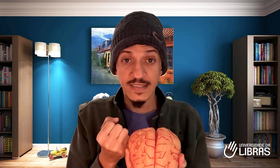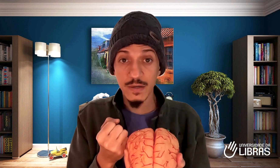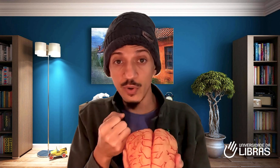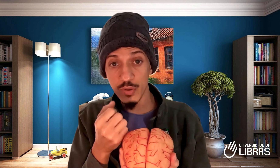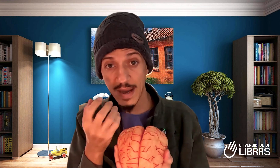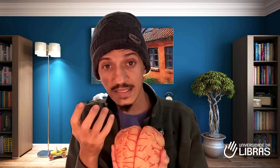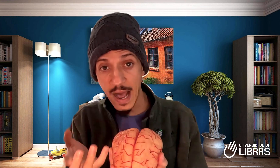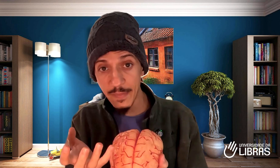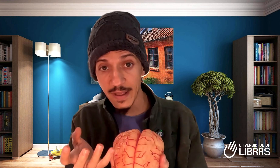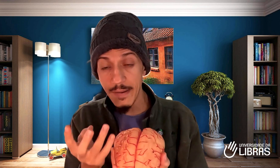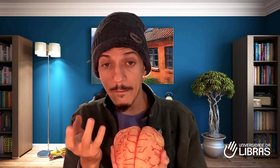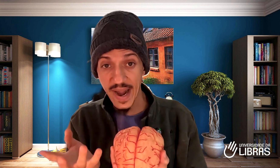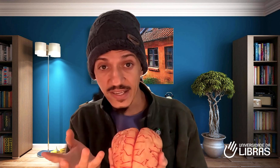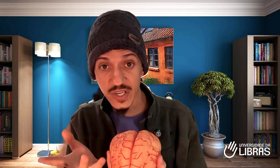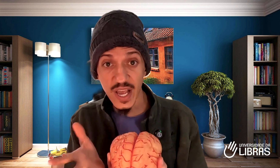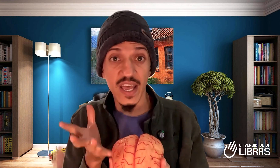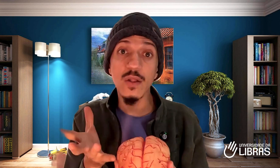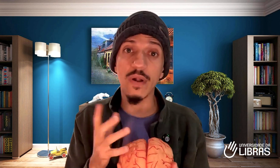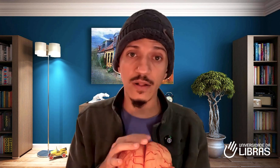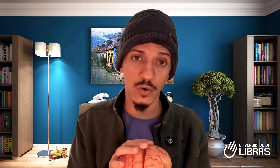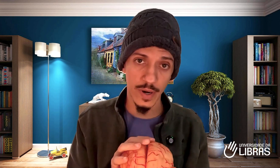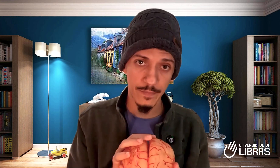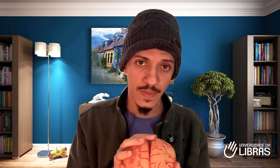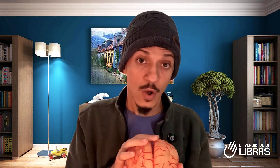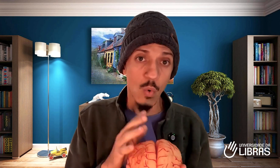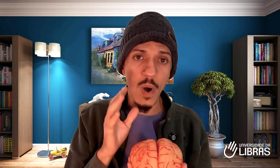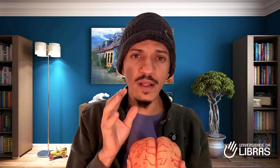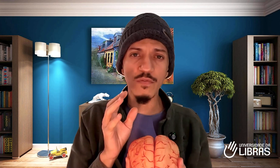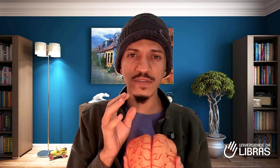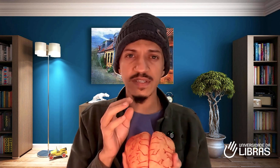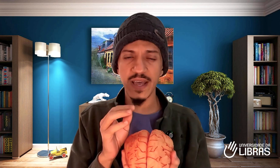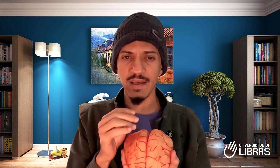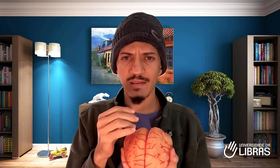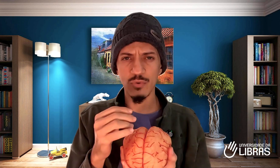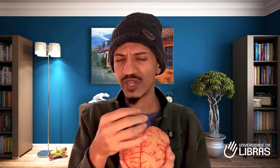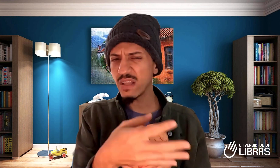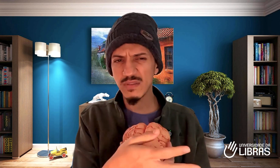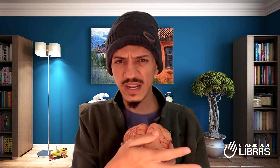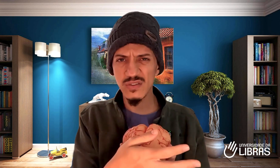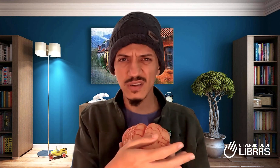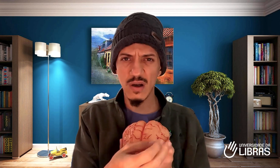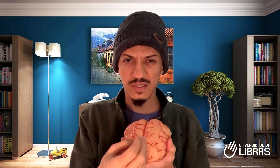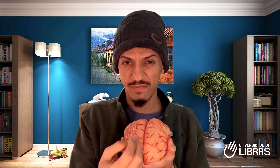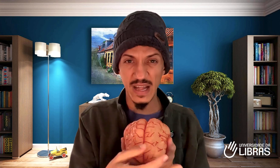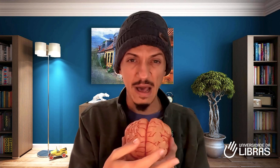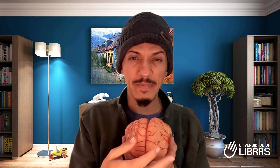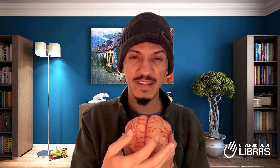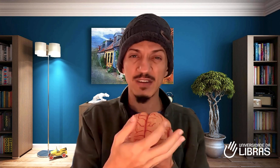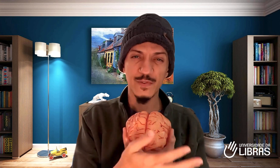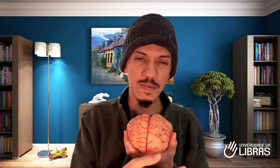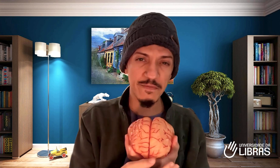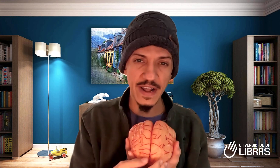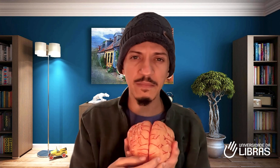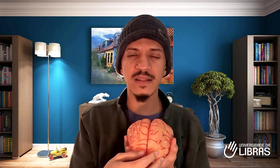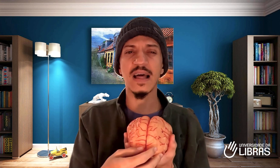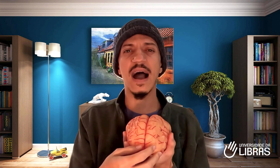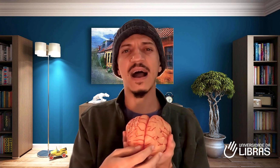muito mais rápida, prática e duradoura. Quando você, do jeito tradicional, você fica lá aprendendo de forma fragmentada,